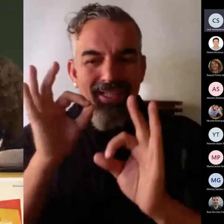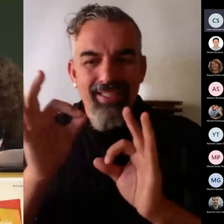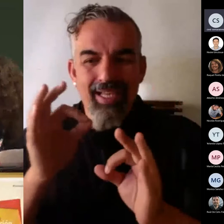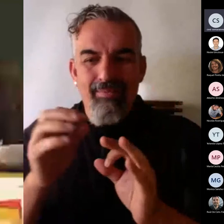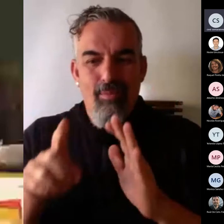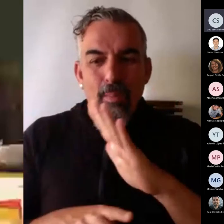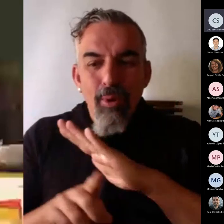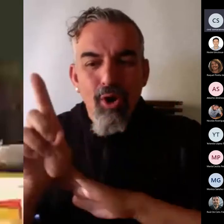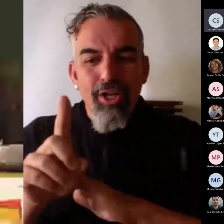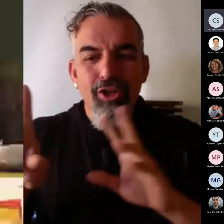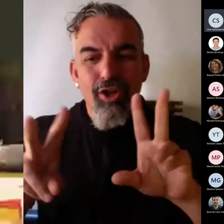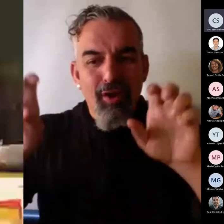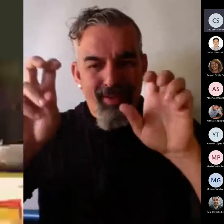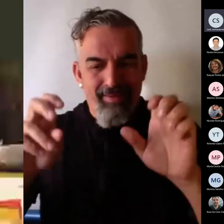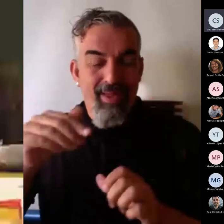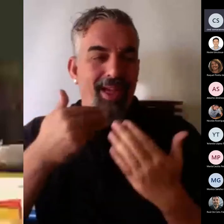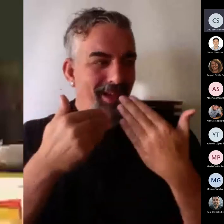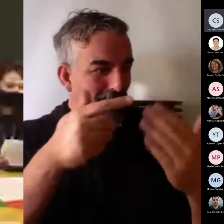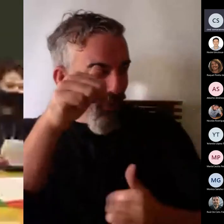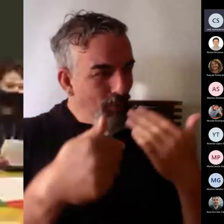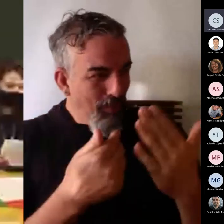gracias por acompañarnos esta mañana.